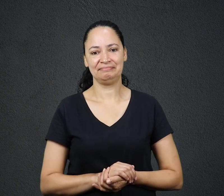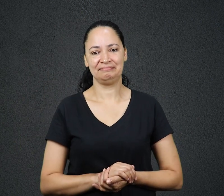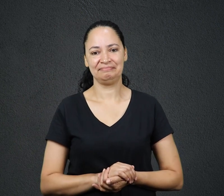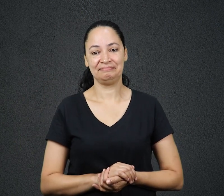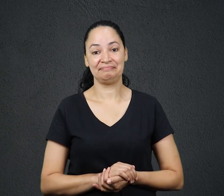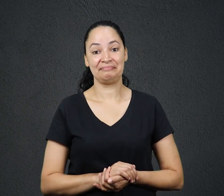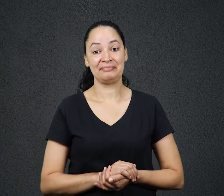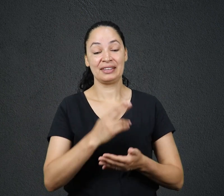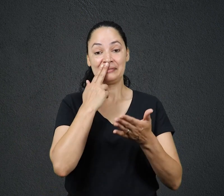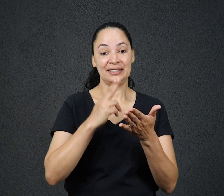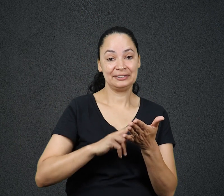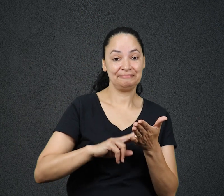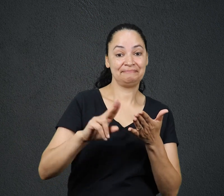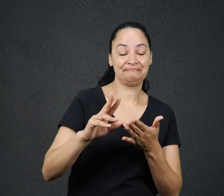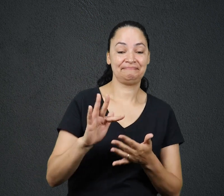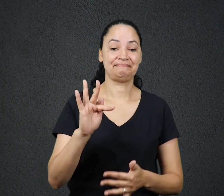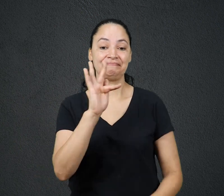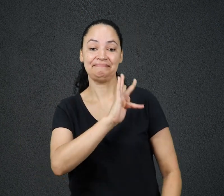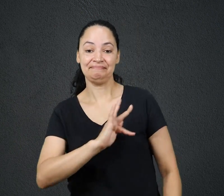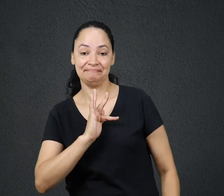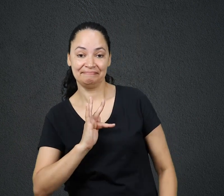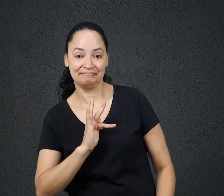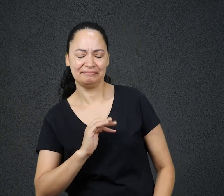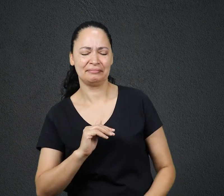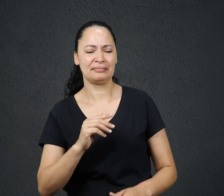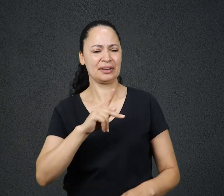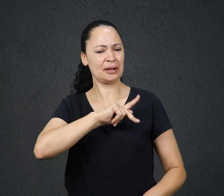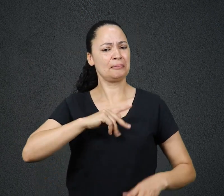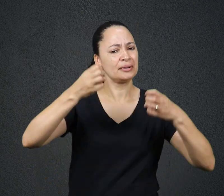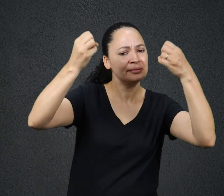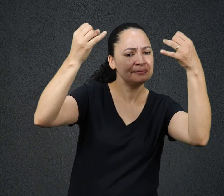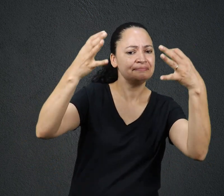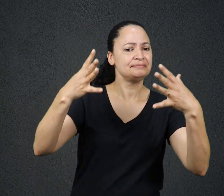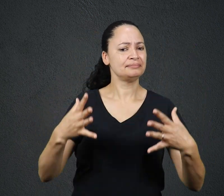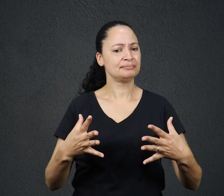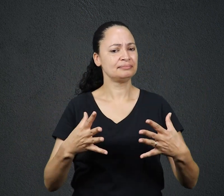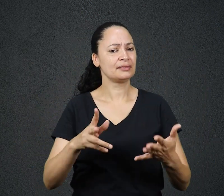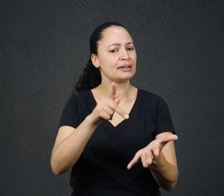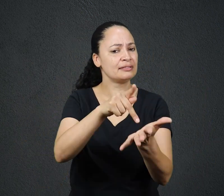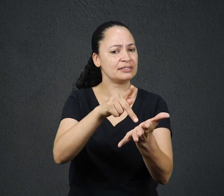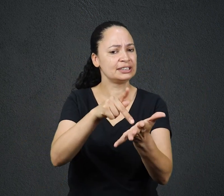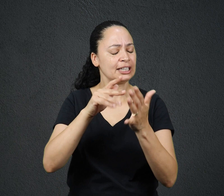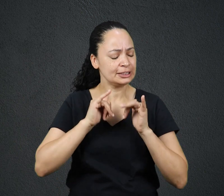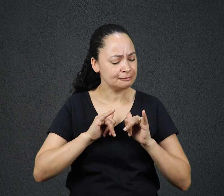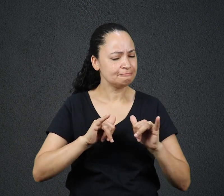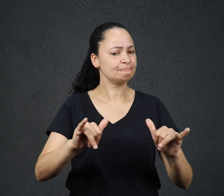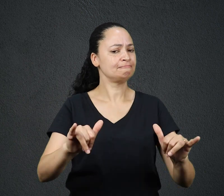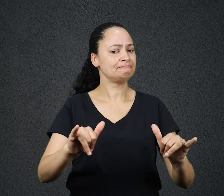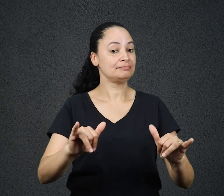Na carta aos Filipenses, Paulo expõe uma das mais valiosas verdades pronunciadas por um mortal A